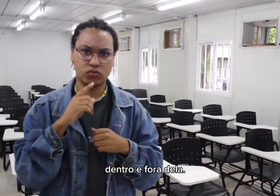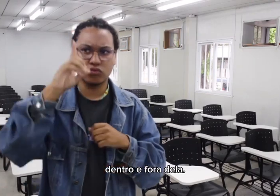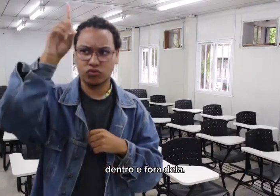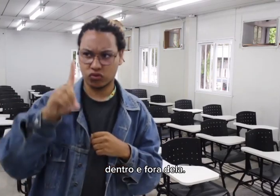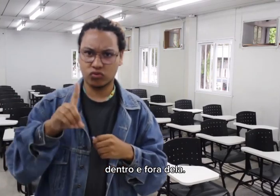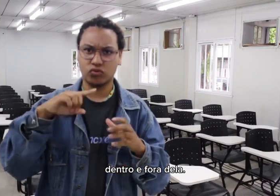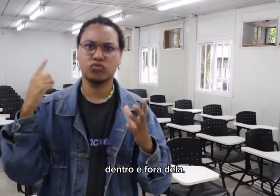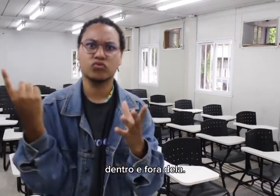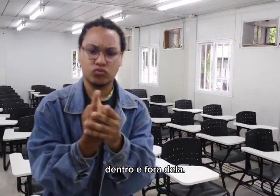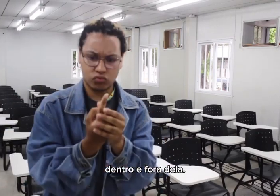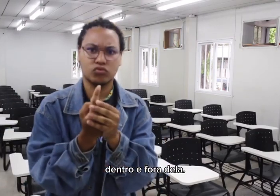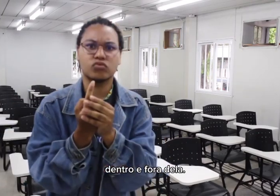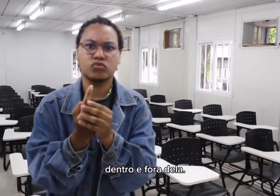Dentro e fora dela.